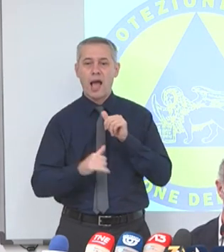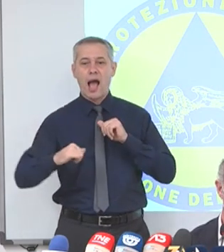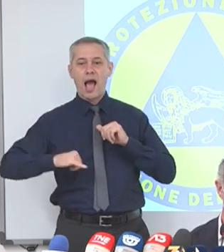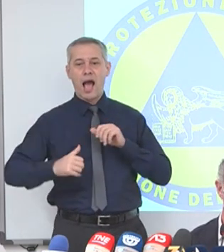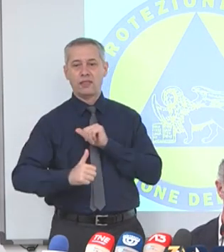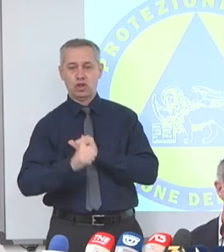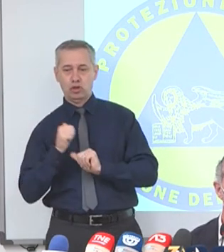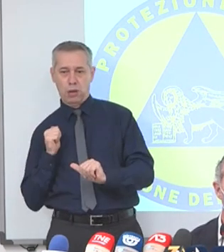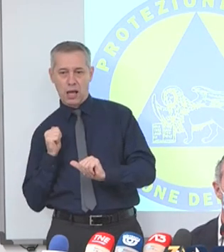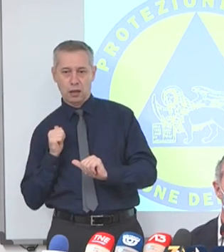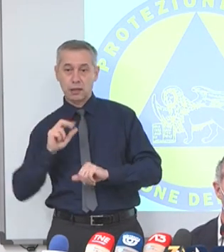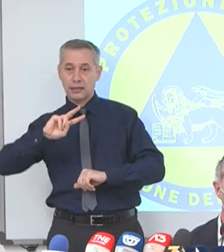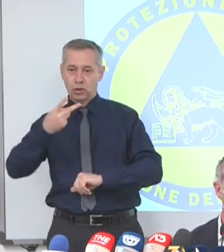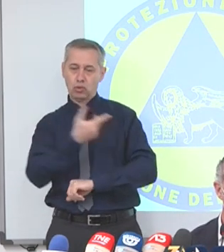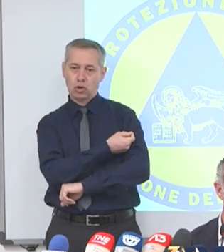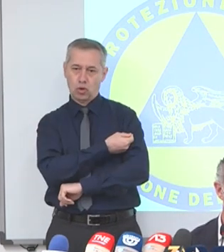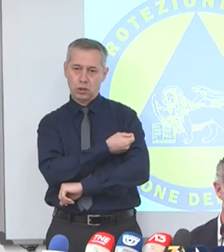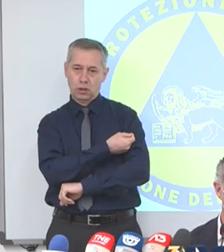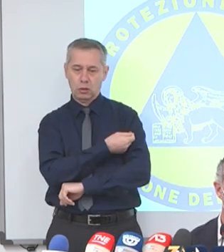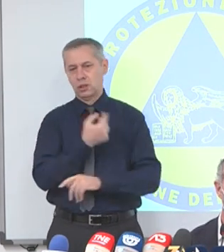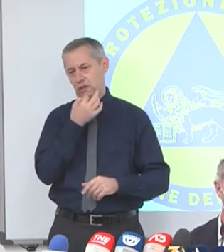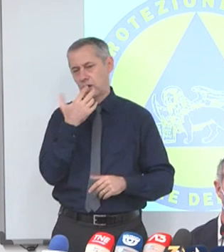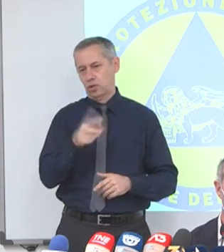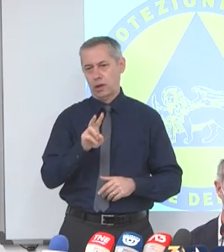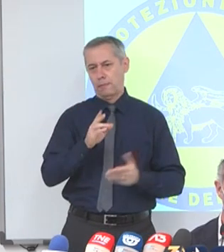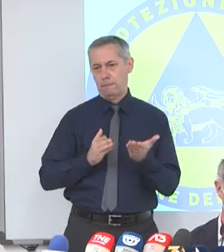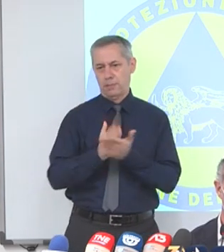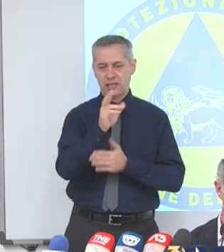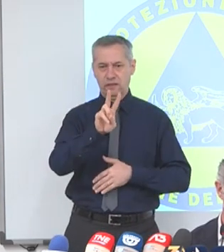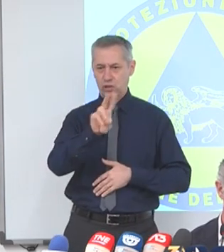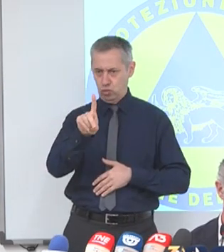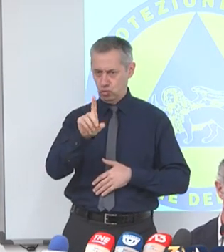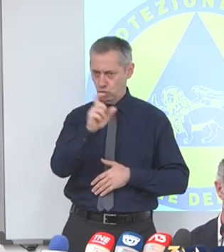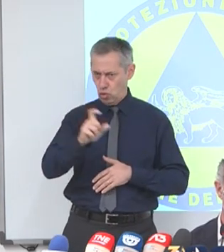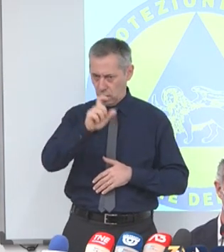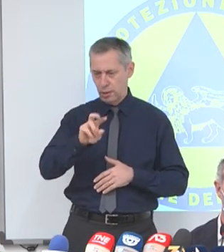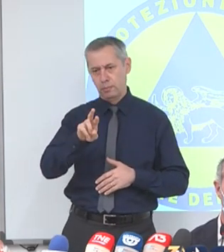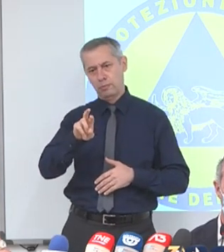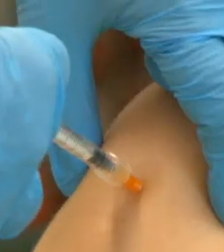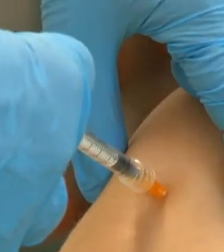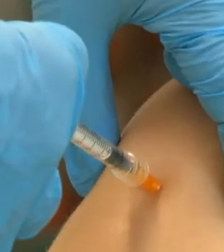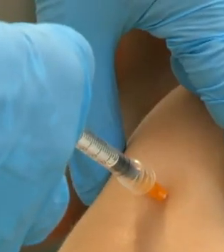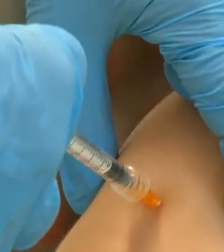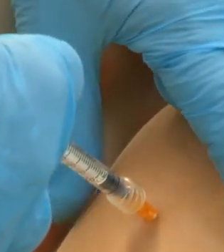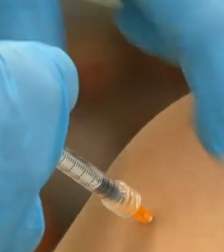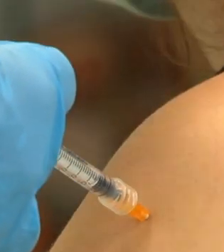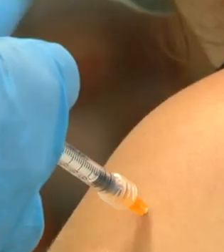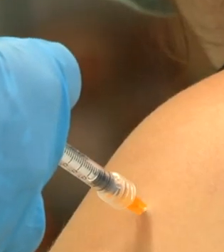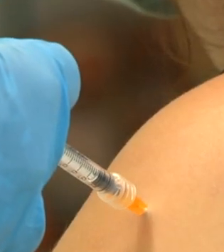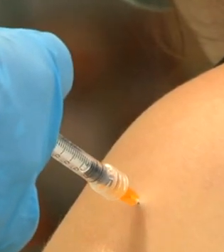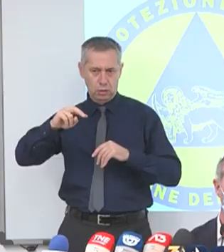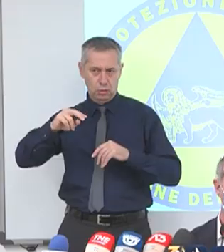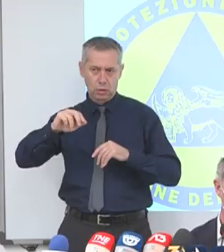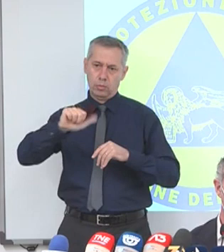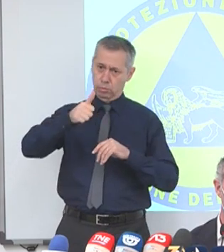avendo già maturato i 21 giorni di Pfizer dalla prima dose, o i 28 giorni